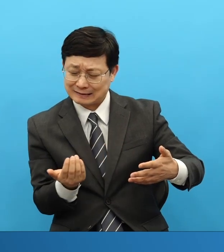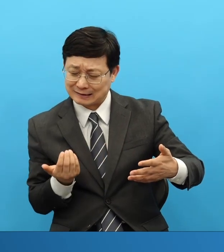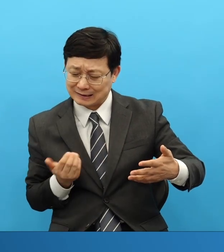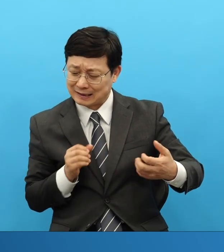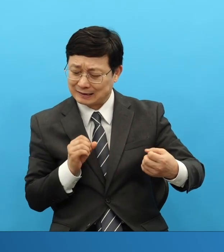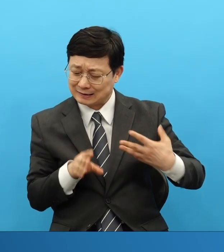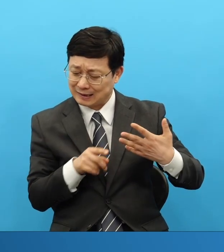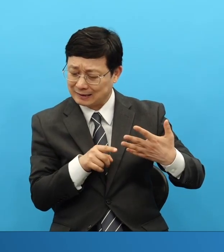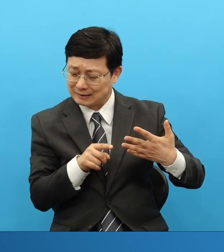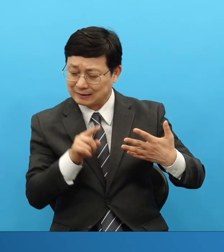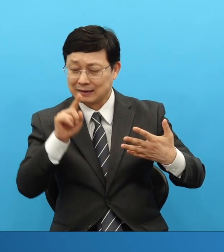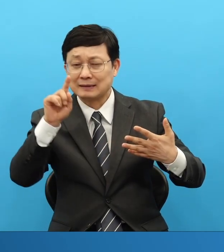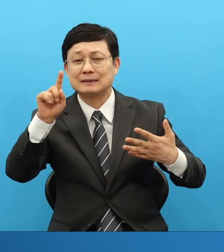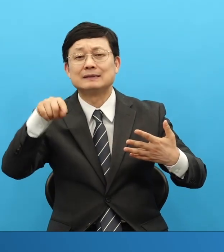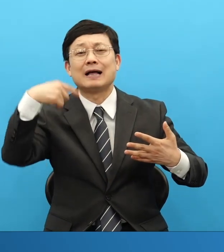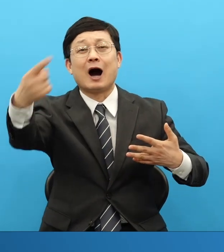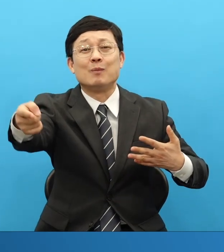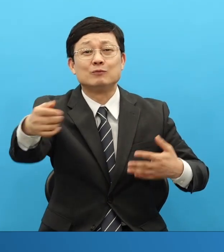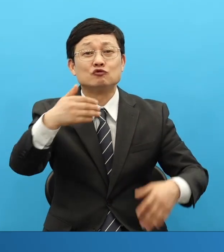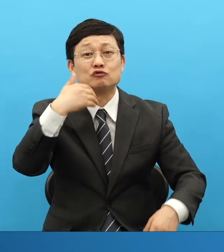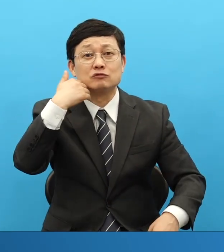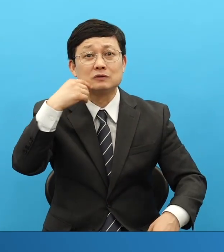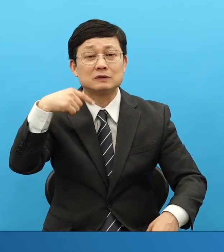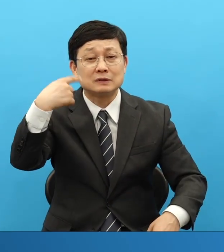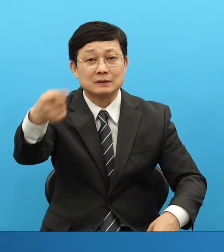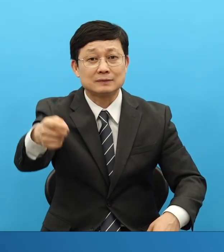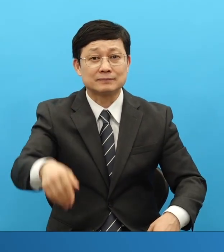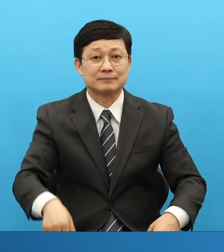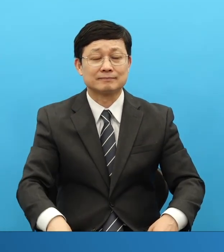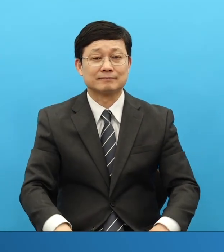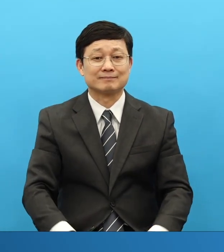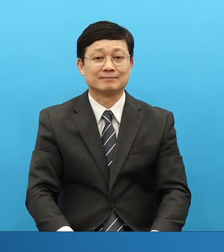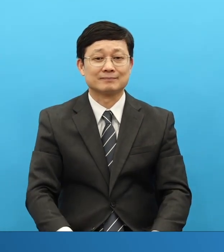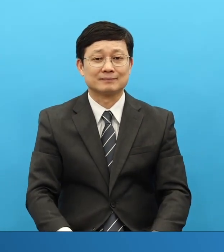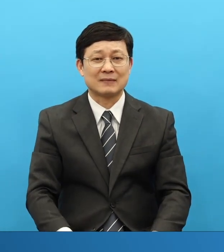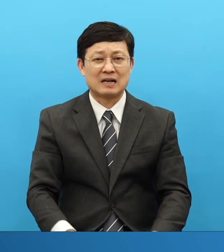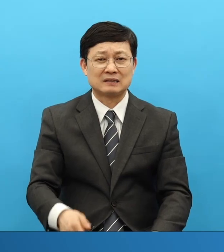그 뒤에는 이제 뭡니까? 큰 위기 상황을 당하게 됩니다.